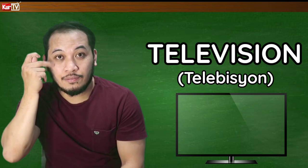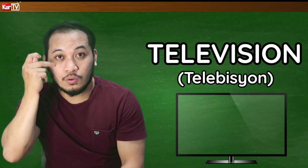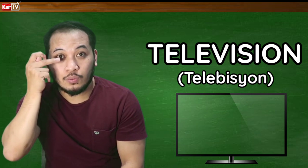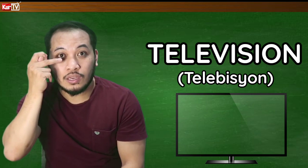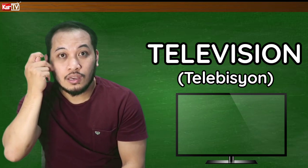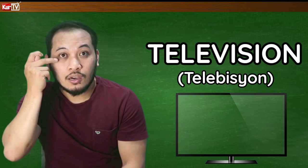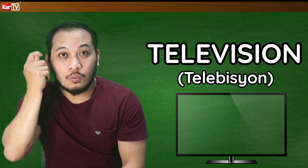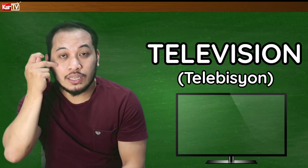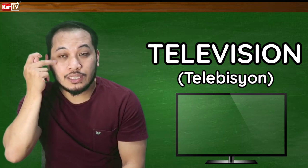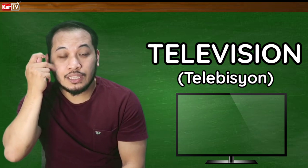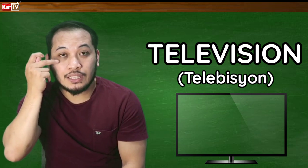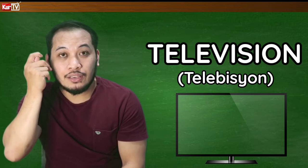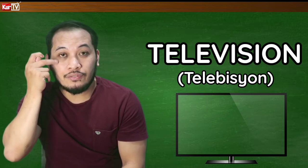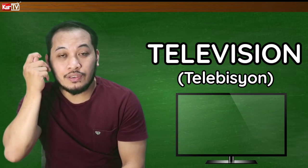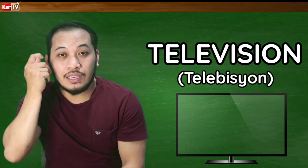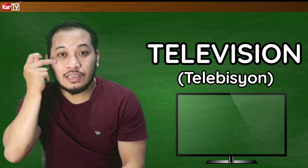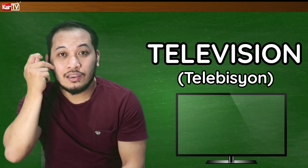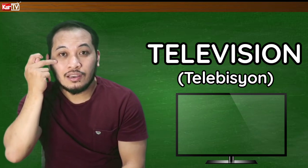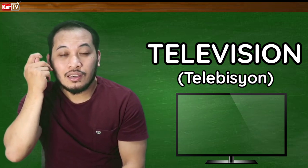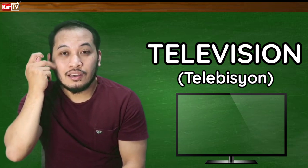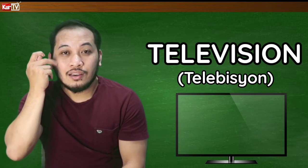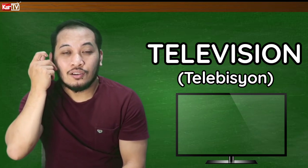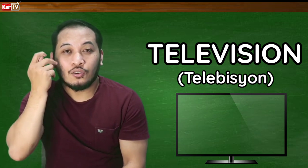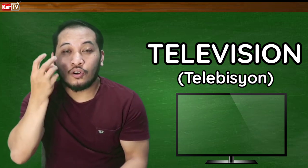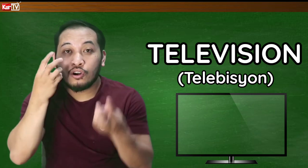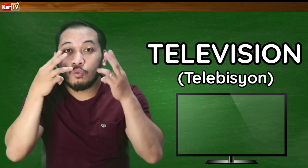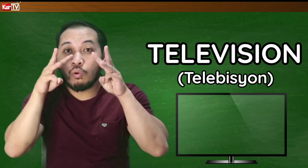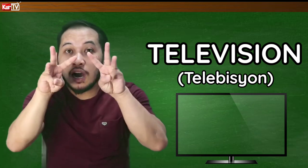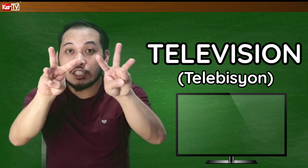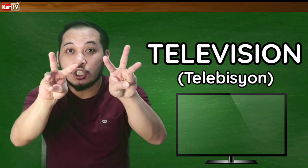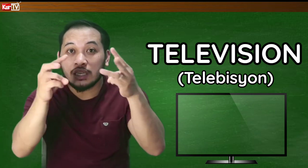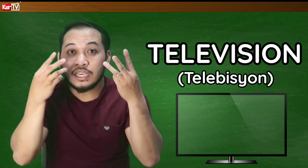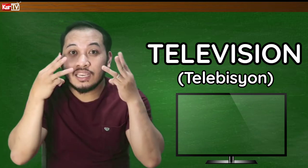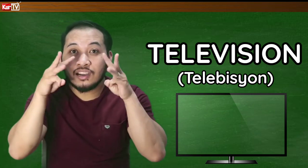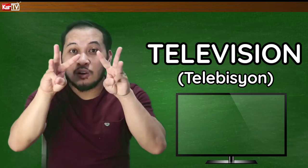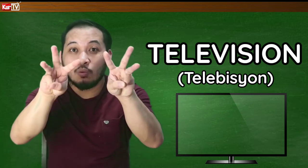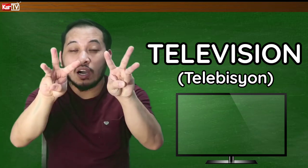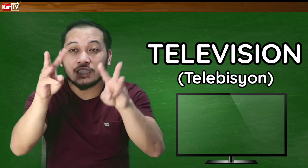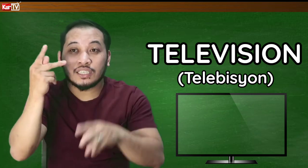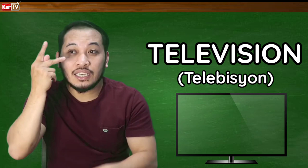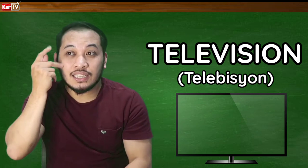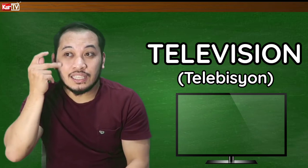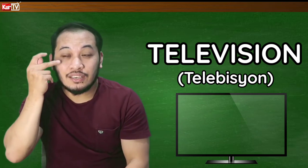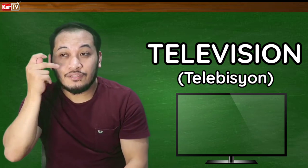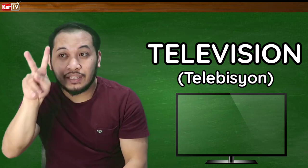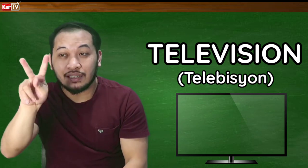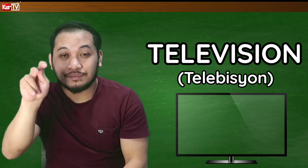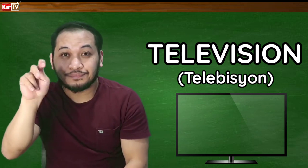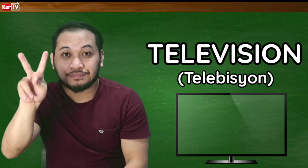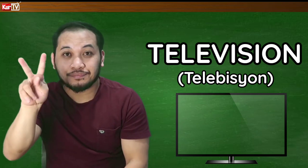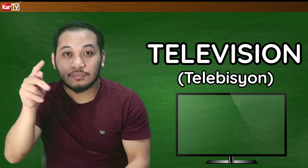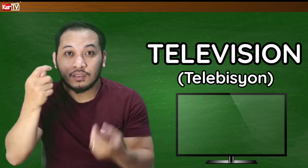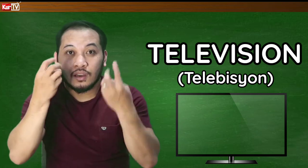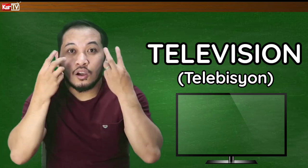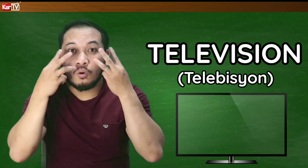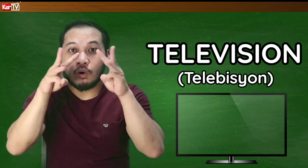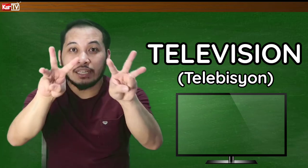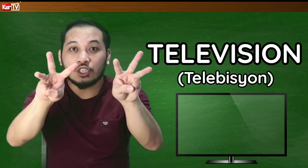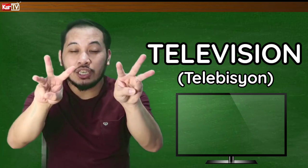viewing. Watching TV or watching, watching TV. Watching,